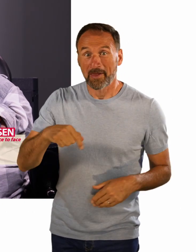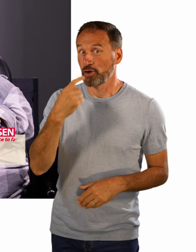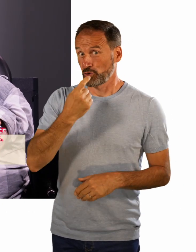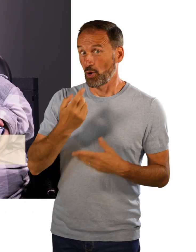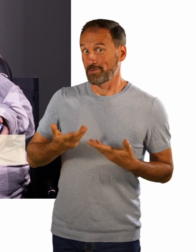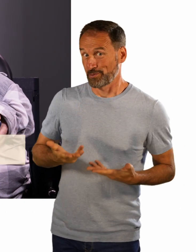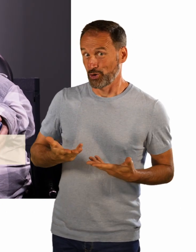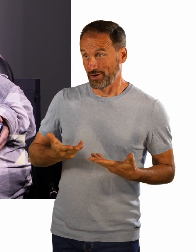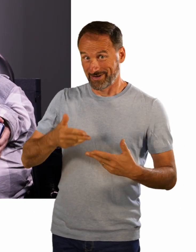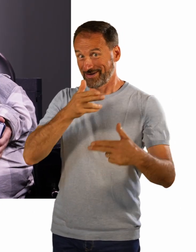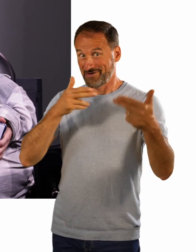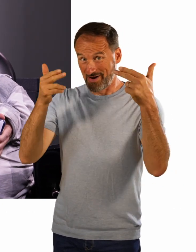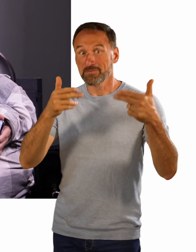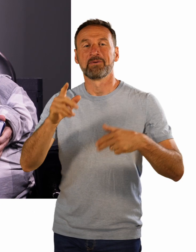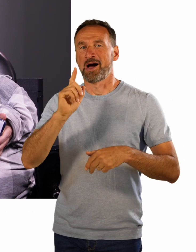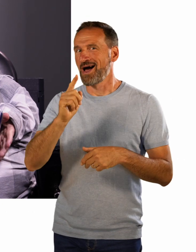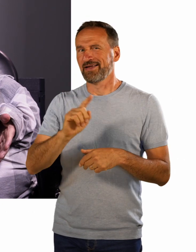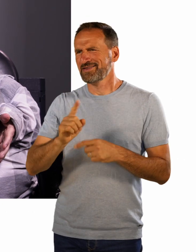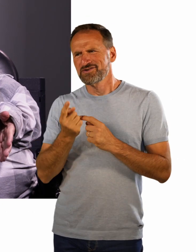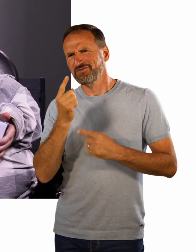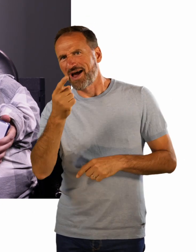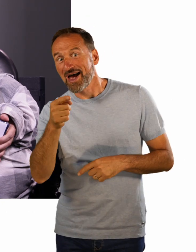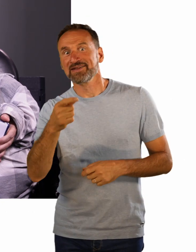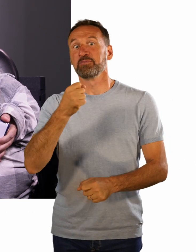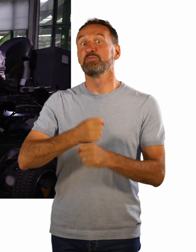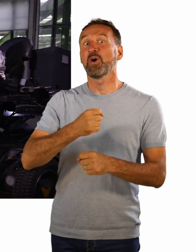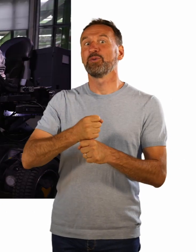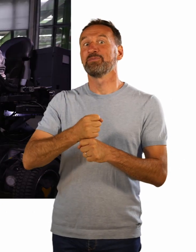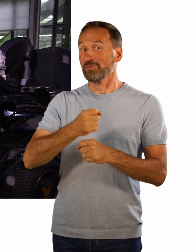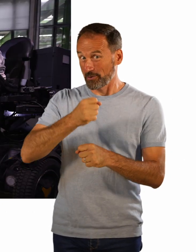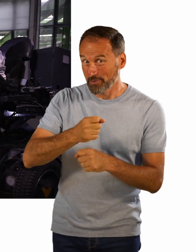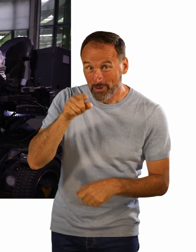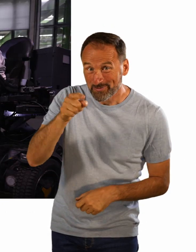Bochum. Und aus Bochum kommt meine heutige Gästin Anna Ratzbick.